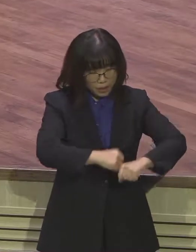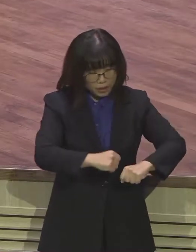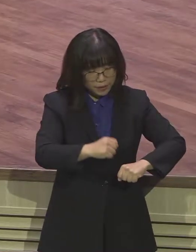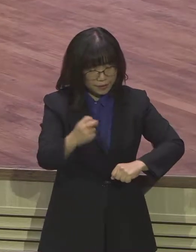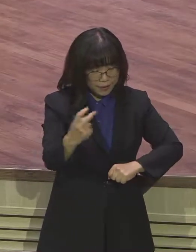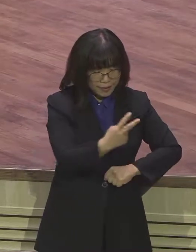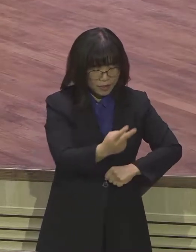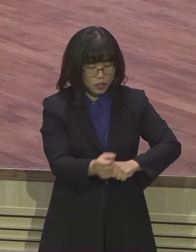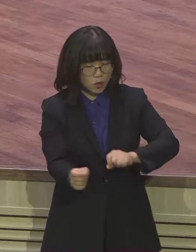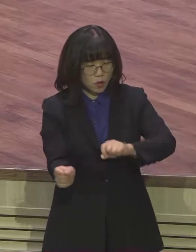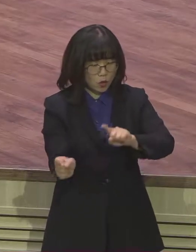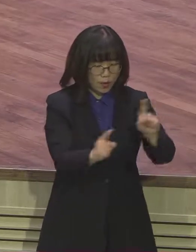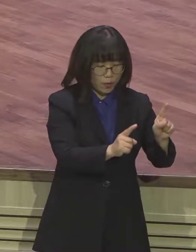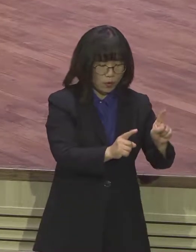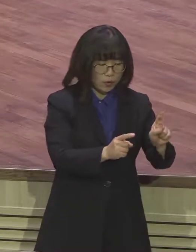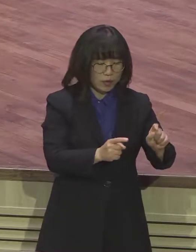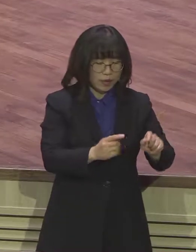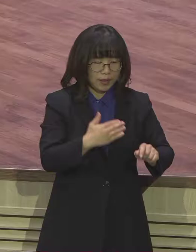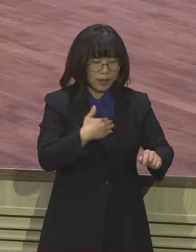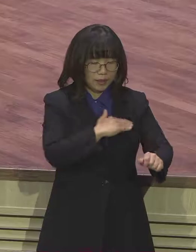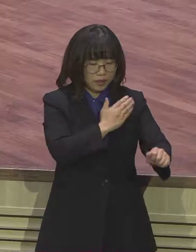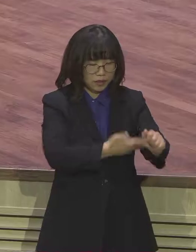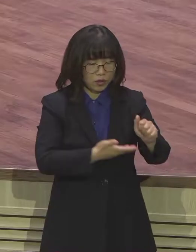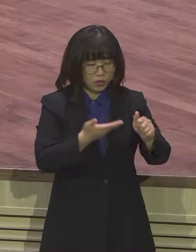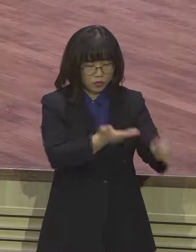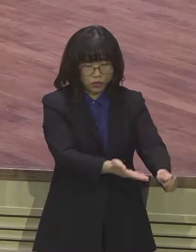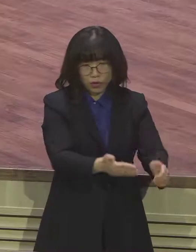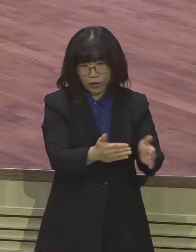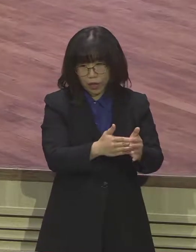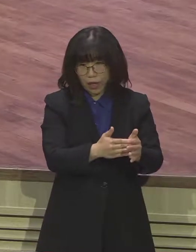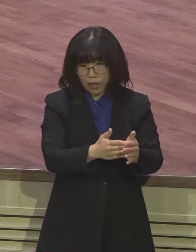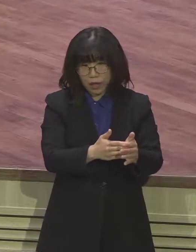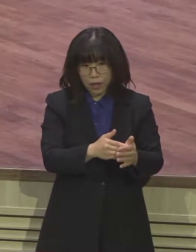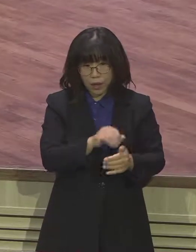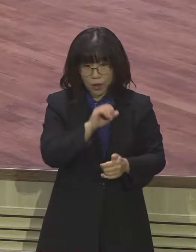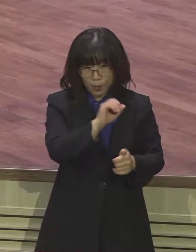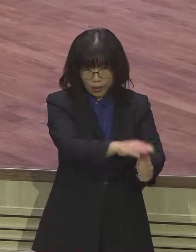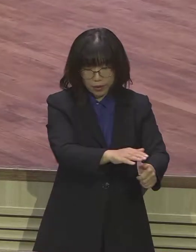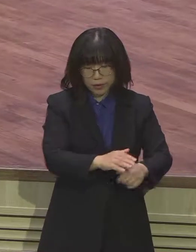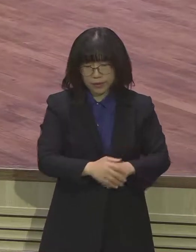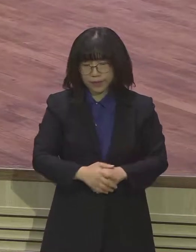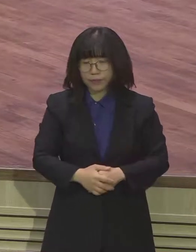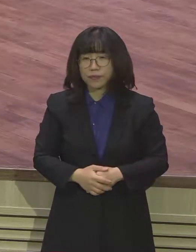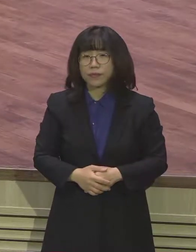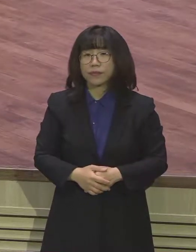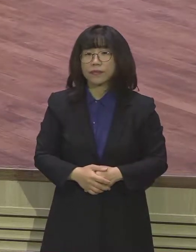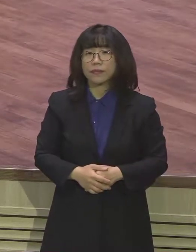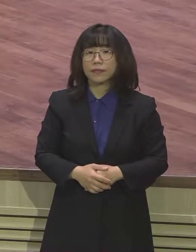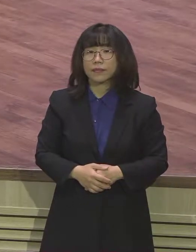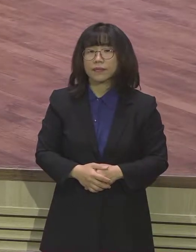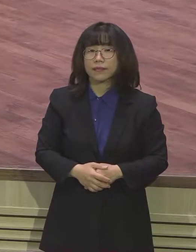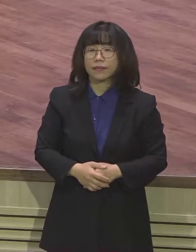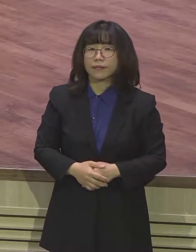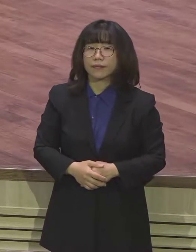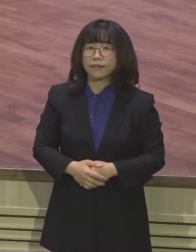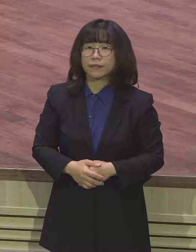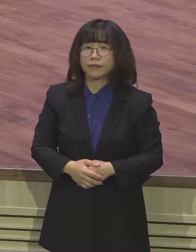심게 하였느니라 바로 예레미애가 해야 되는 여섯 가지 미션을 주게 되어집니다 그것이 뭐냐 너로 하여금